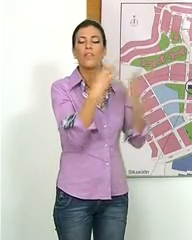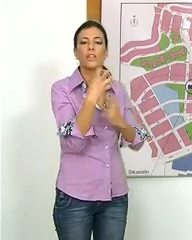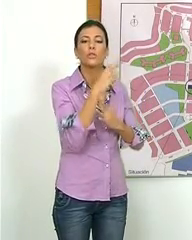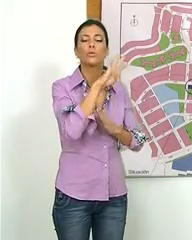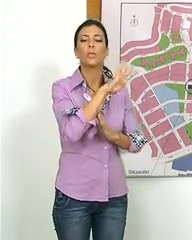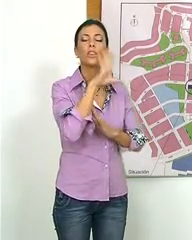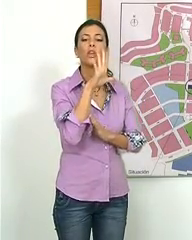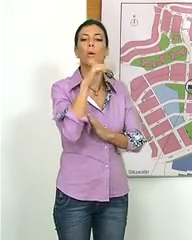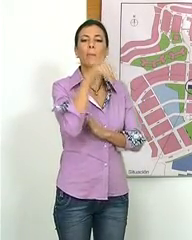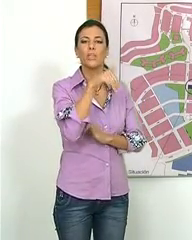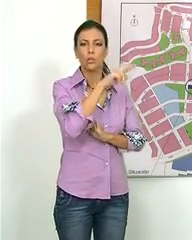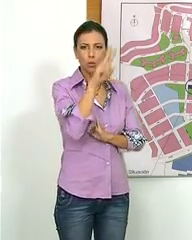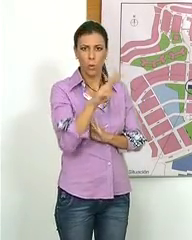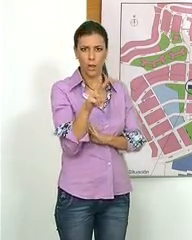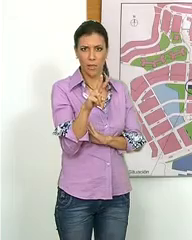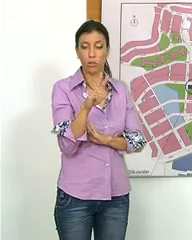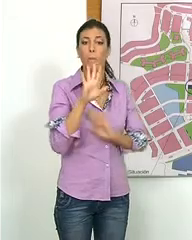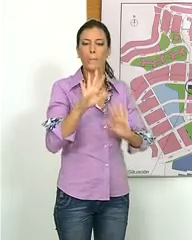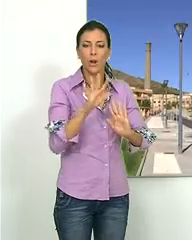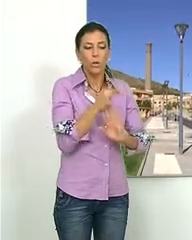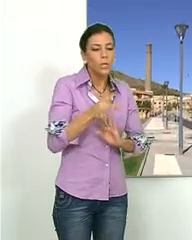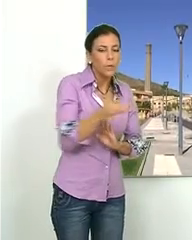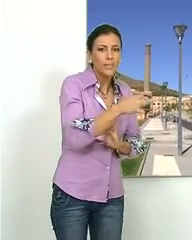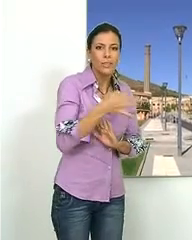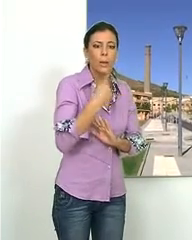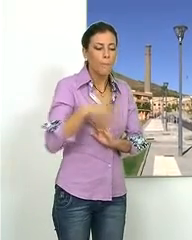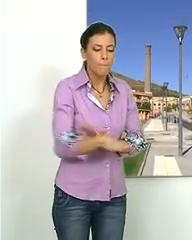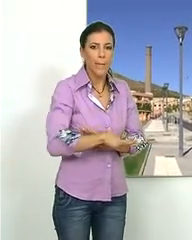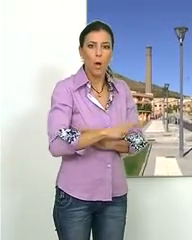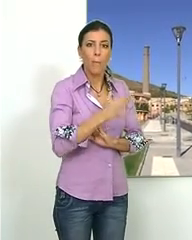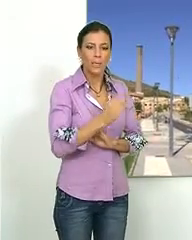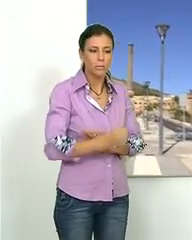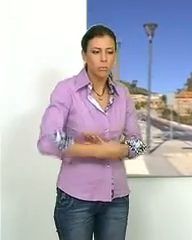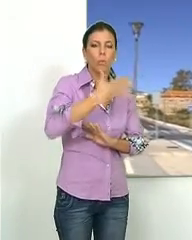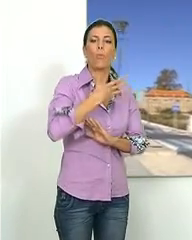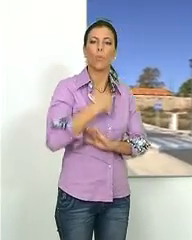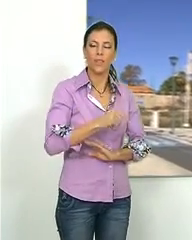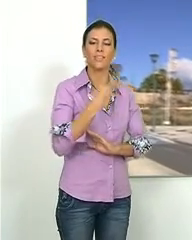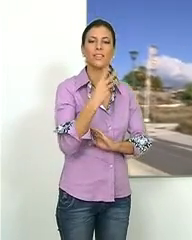.945 metros cuadrados repartidos en bajo y tres plantas.